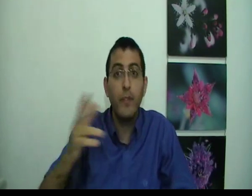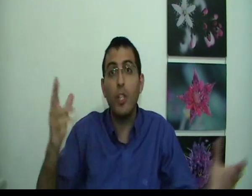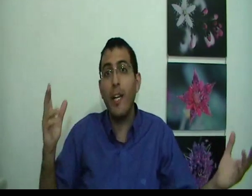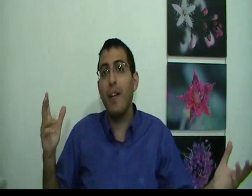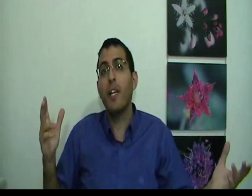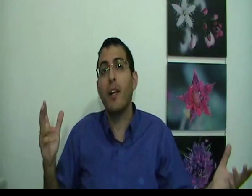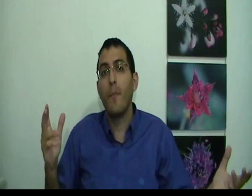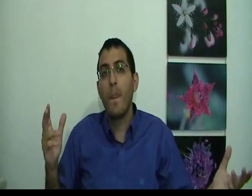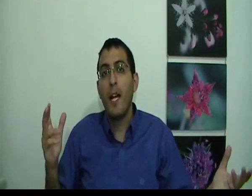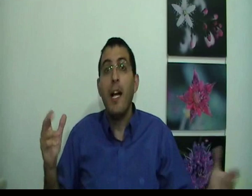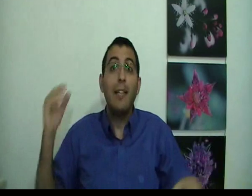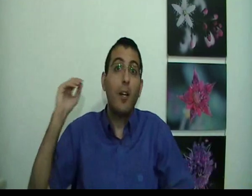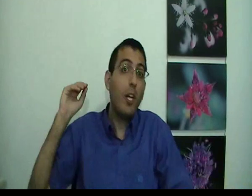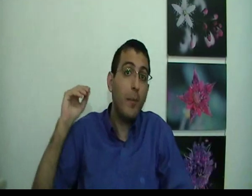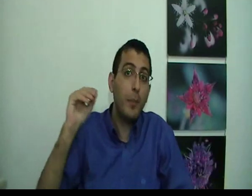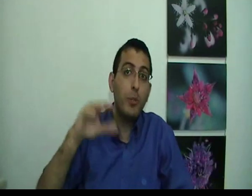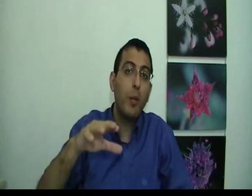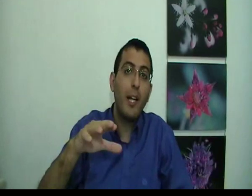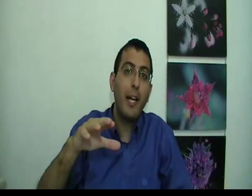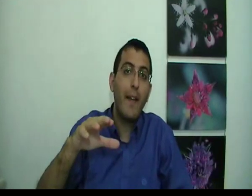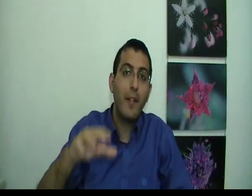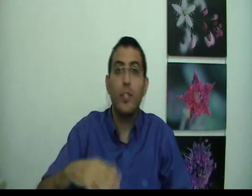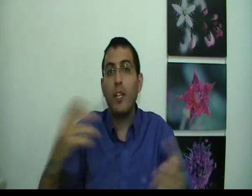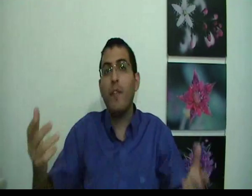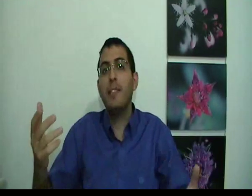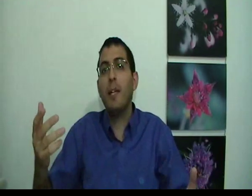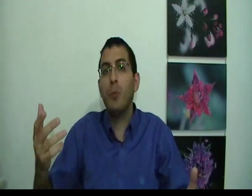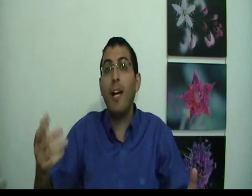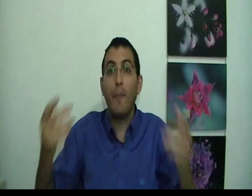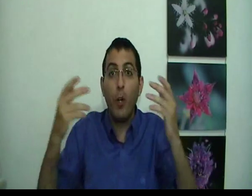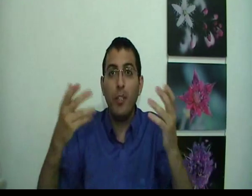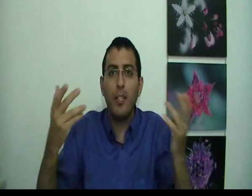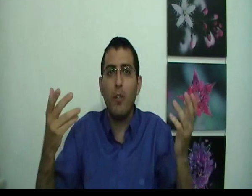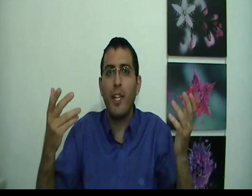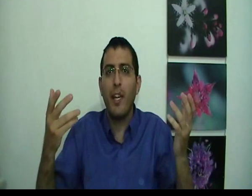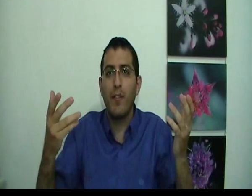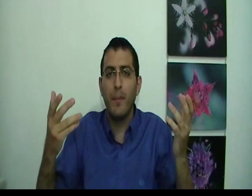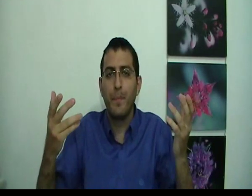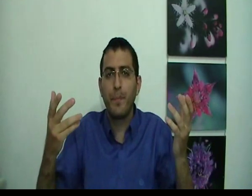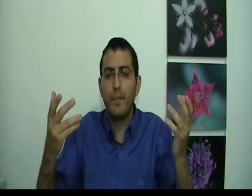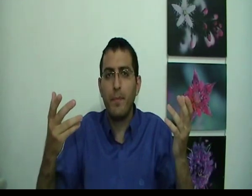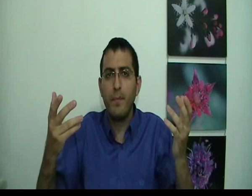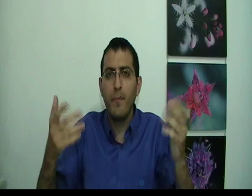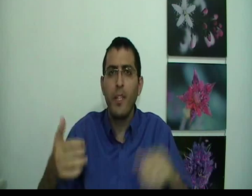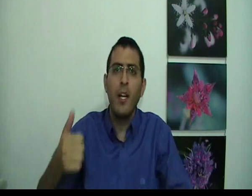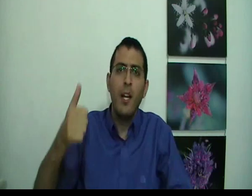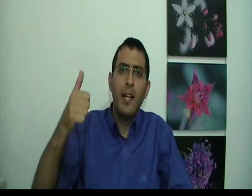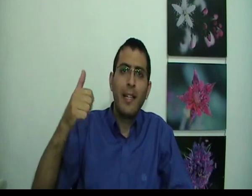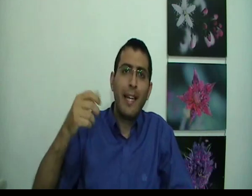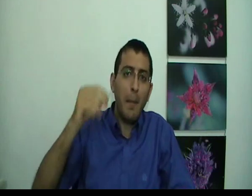ושלא יכב לך אתה יכול לחלום שמישהו זורק עליך אבן ושתחווה את זה משהו אחר בכל זאת אתה חווה כאב כי גם